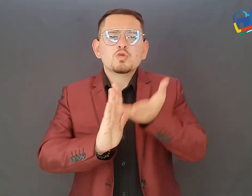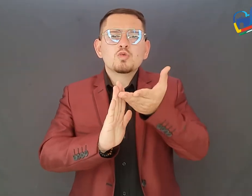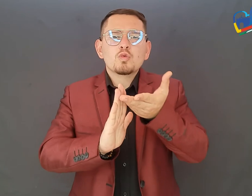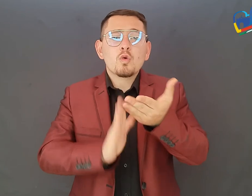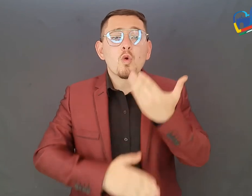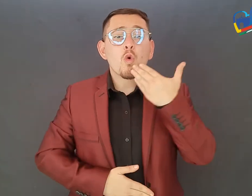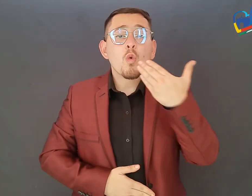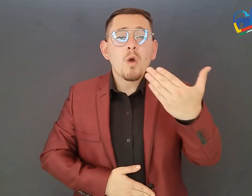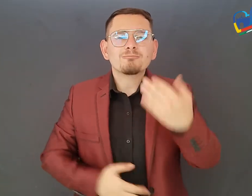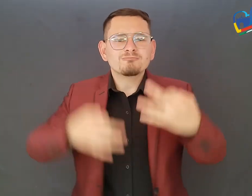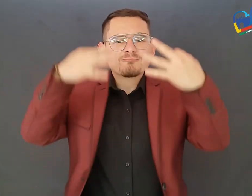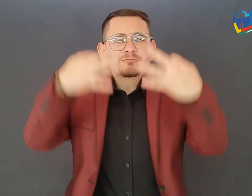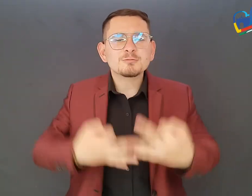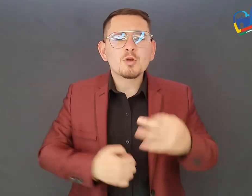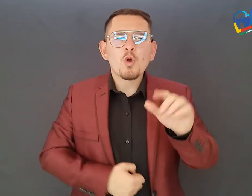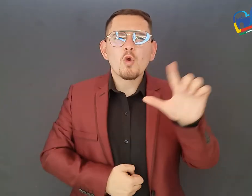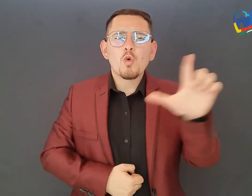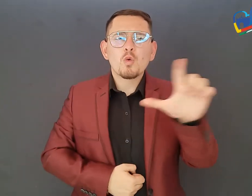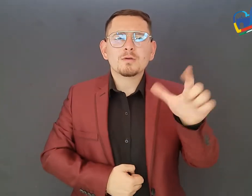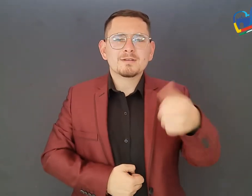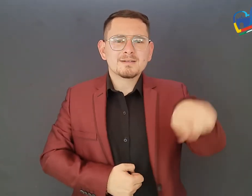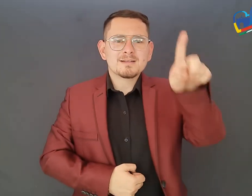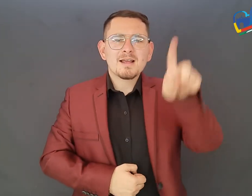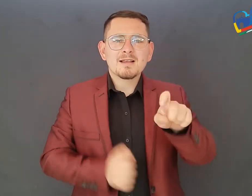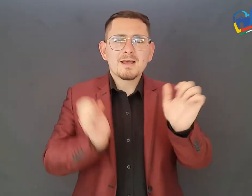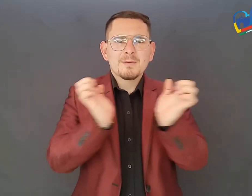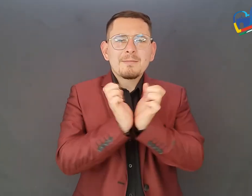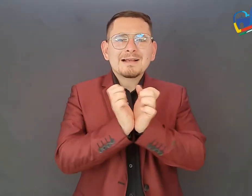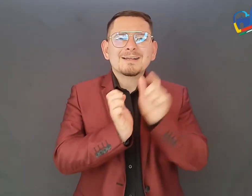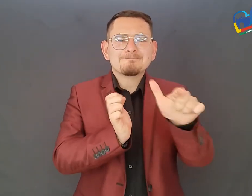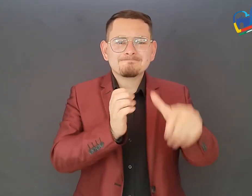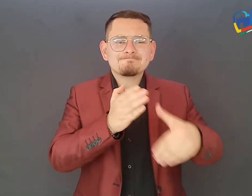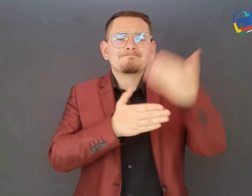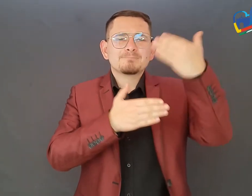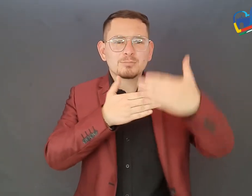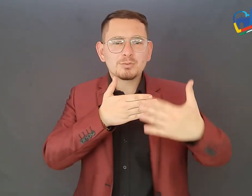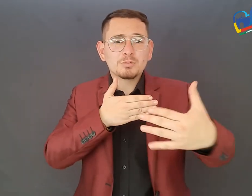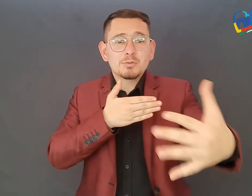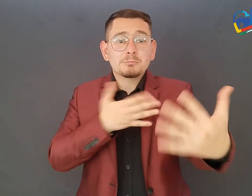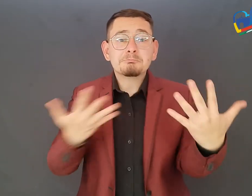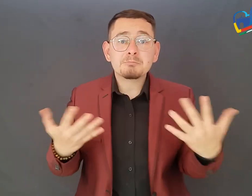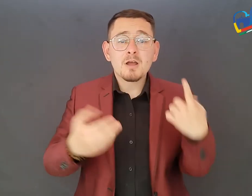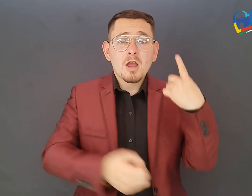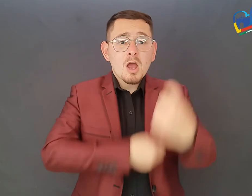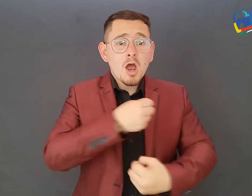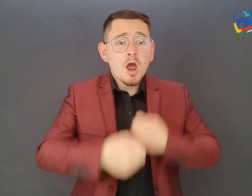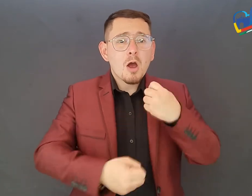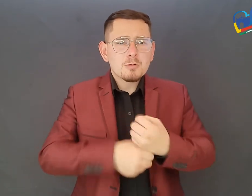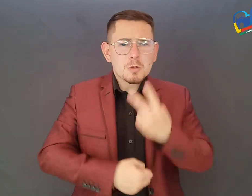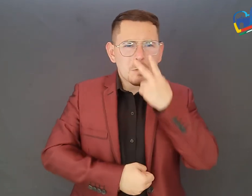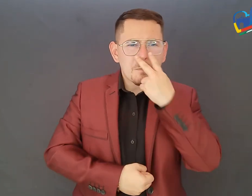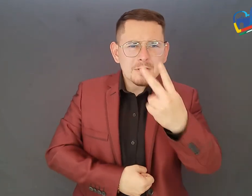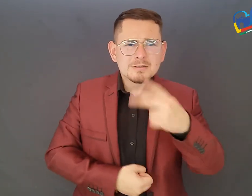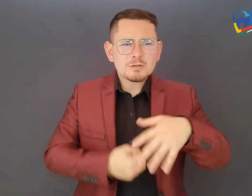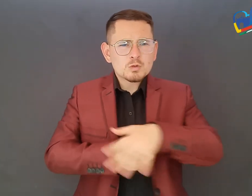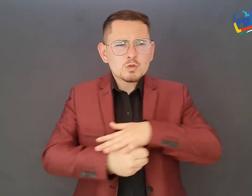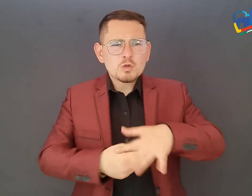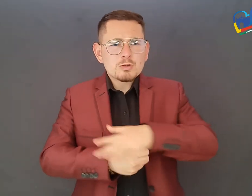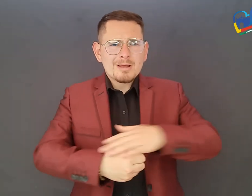de mayo Conforme la revisión anual al comportamiento de la canasta de costos del transporte luego de un análisis juicioso realizado por la